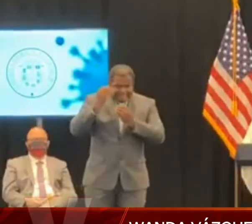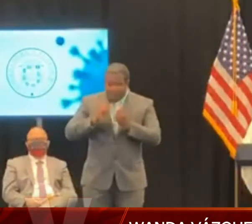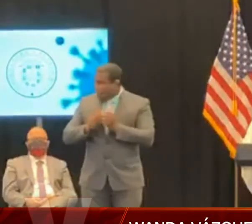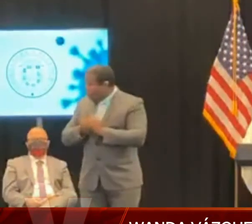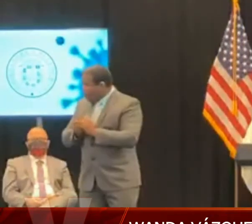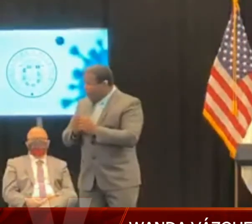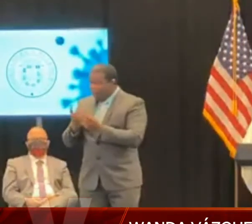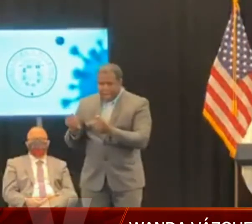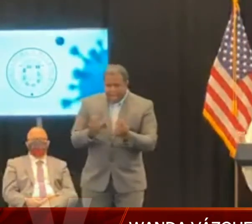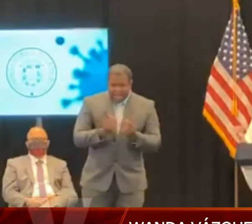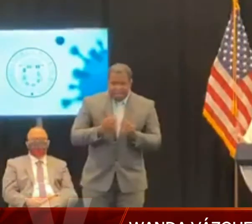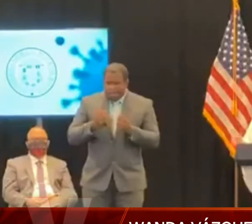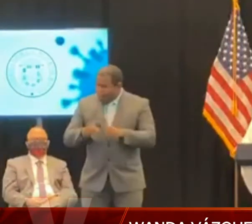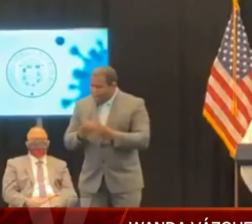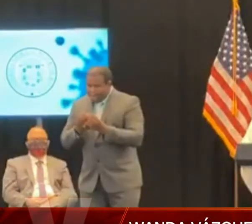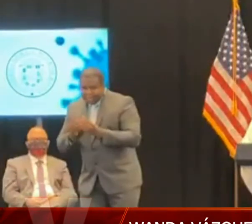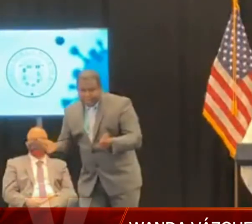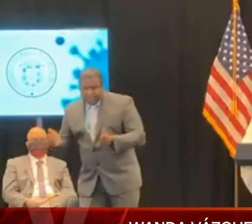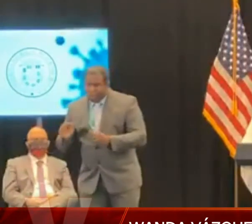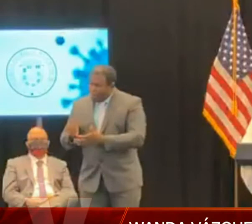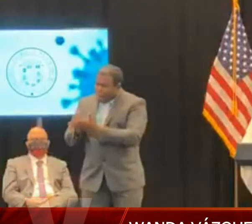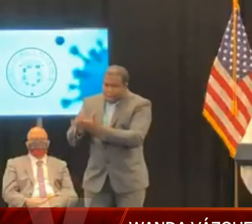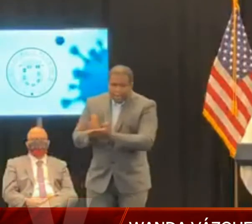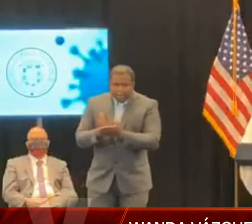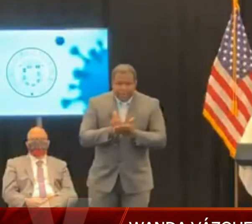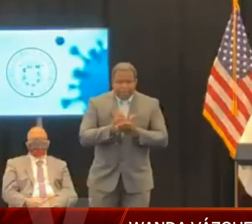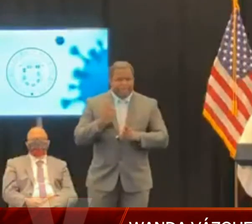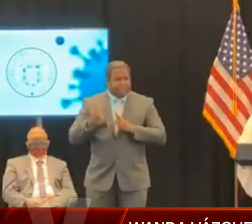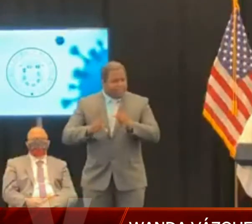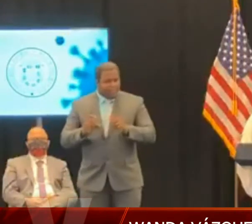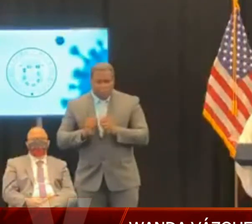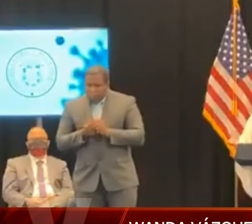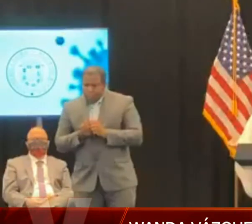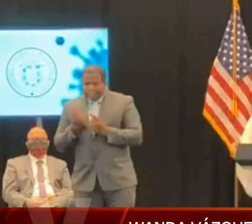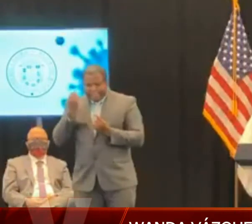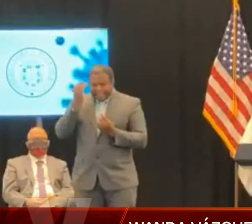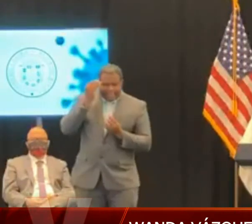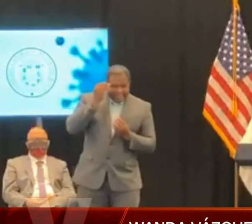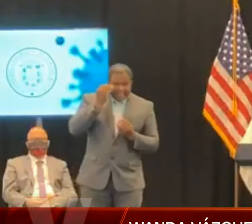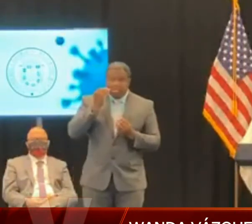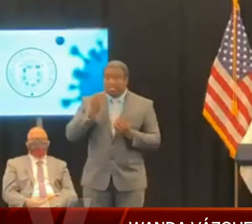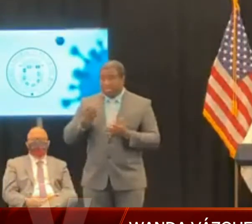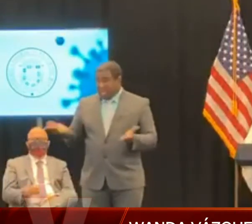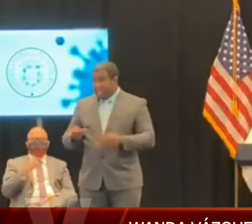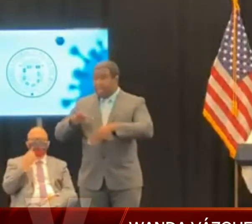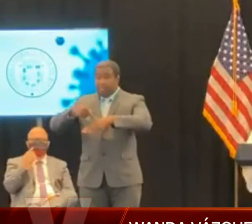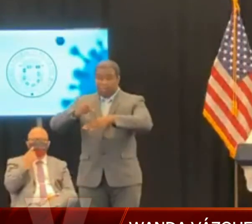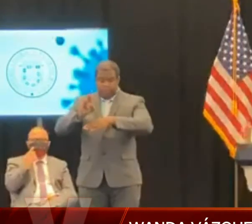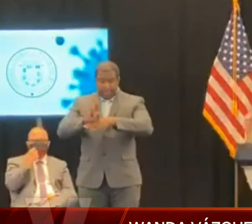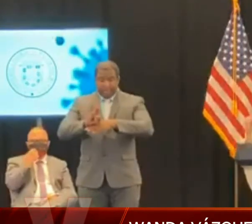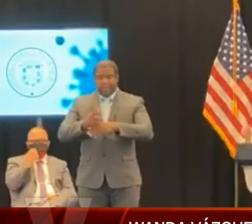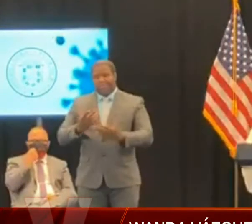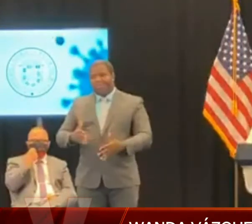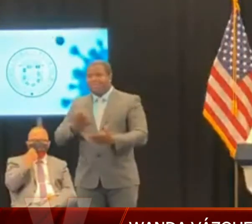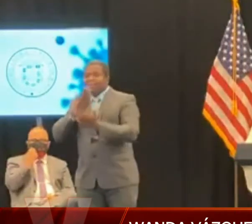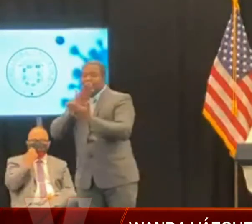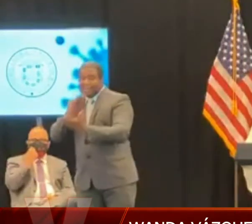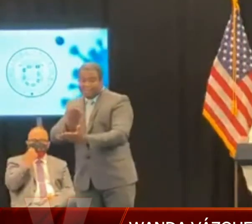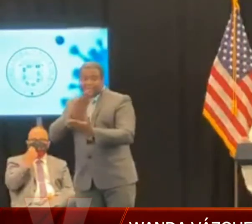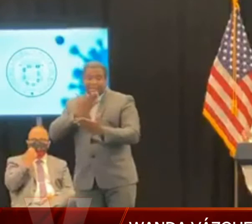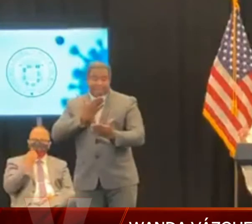Así que agradezco a todos, a ambos Task Force, por esa disponibilidad. Yo sé que son personas extremadamente ocupadas, pero